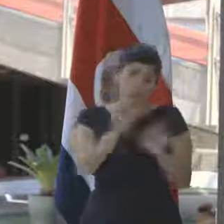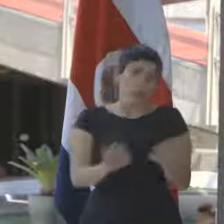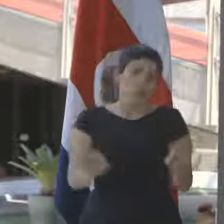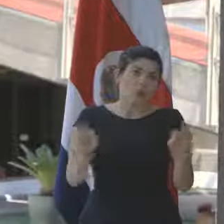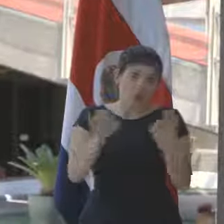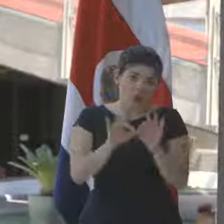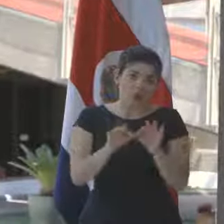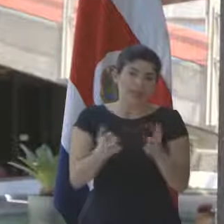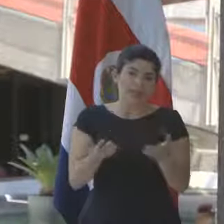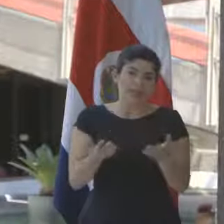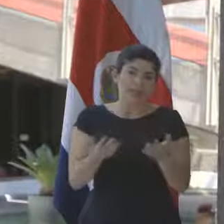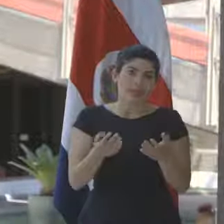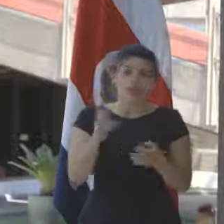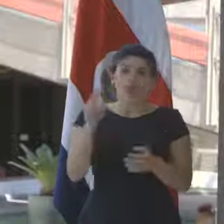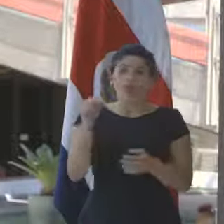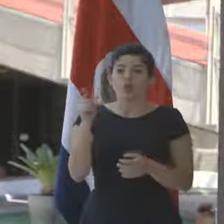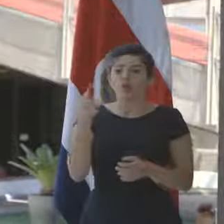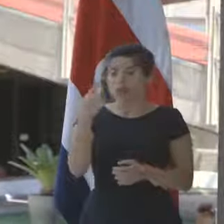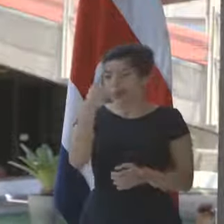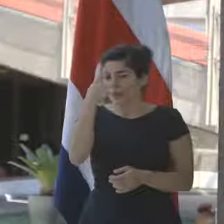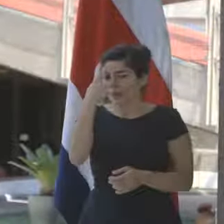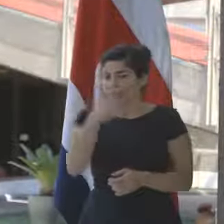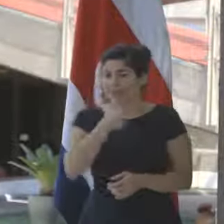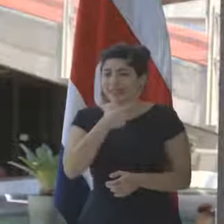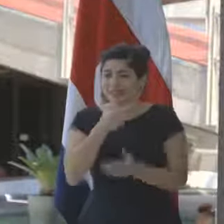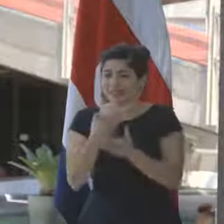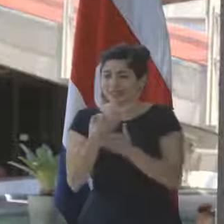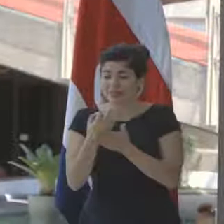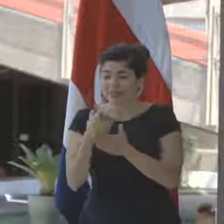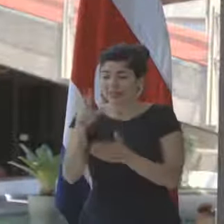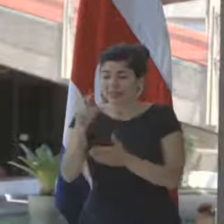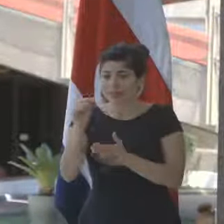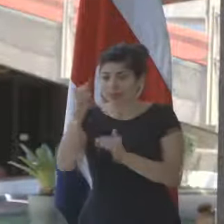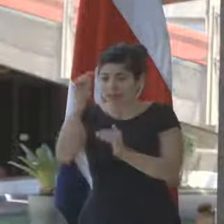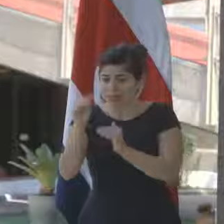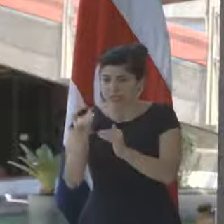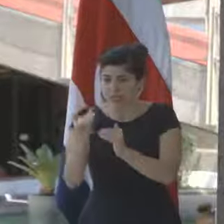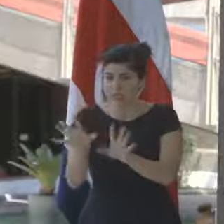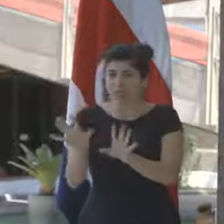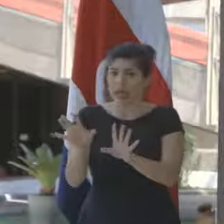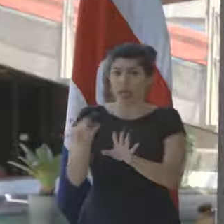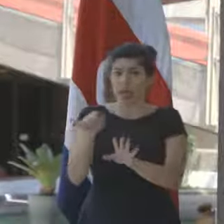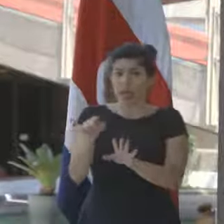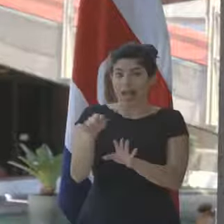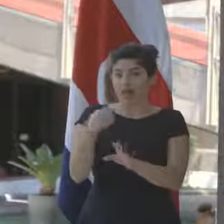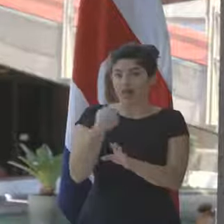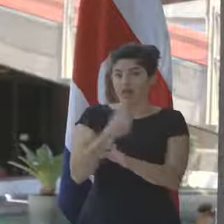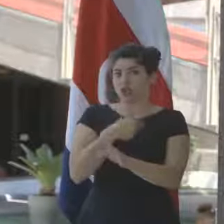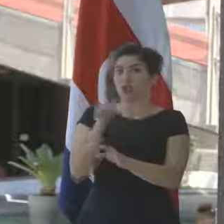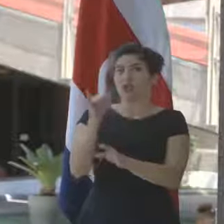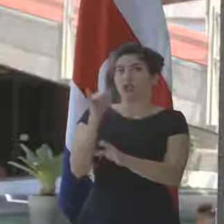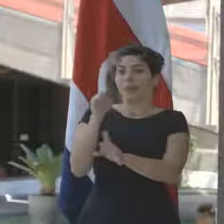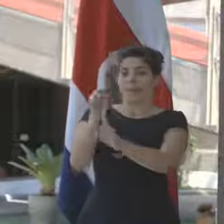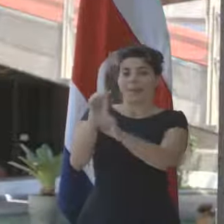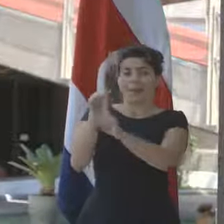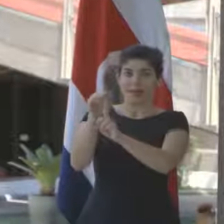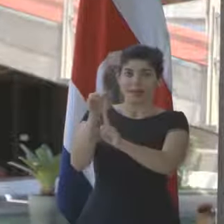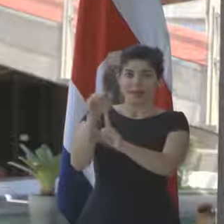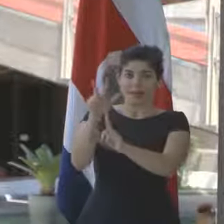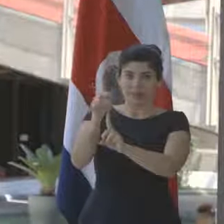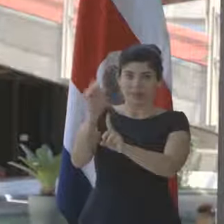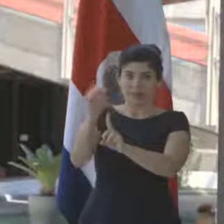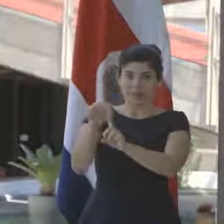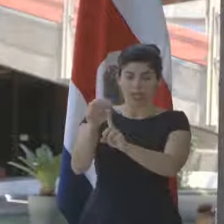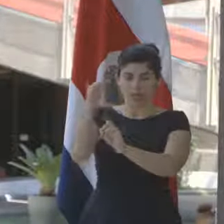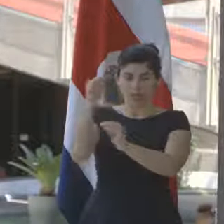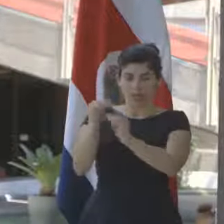a la reducción del déficit fiscal al 3%, ahí es donde hemos puesto nuestra meta. Pero